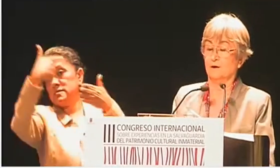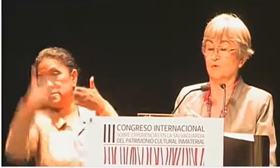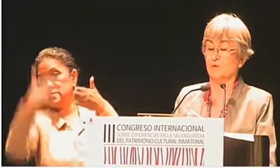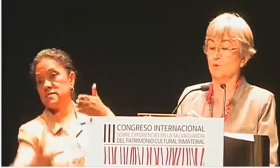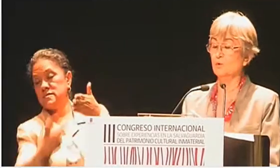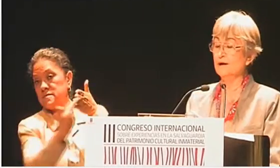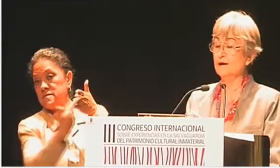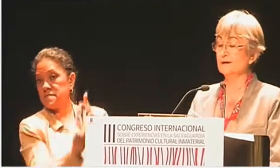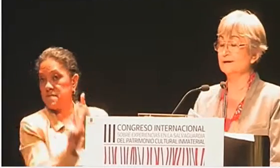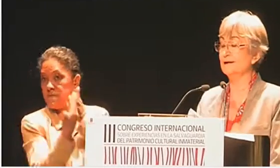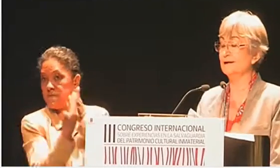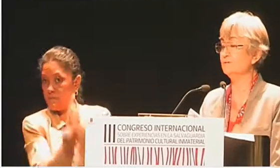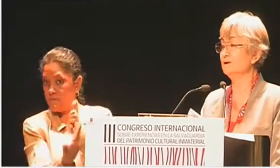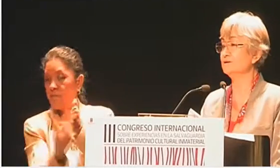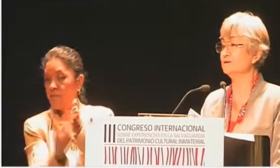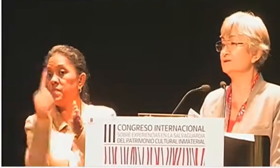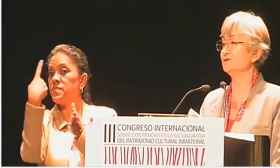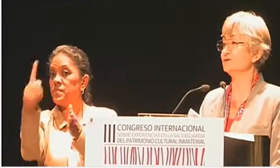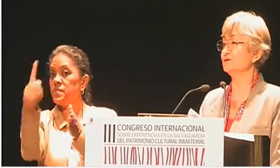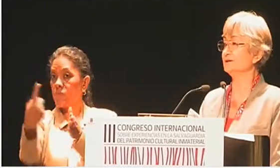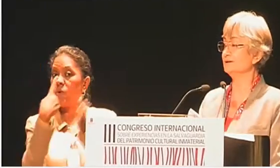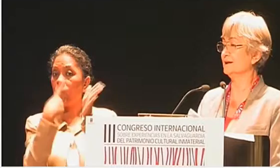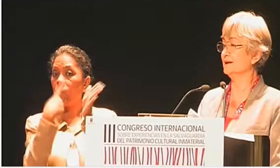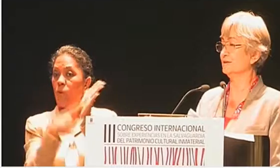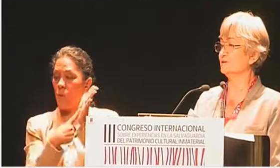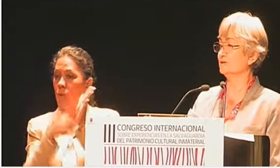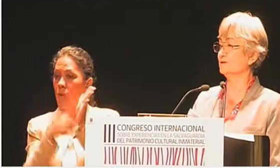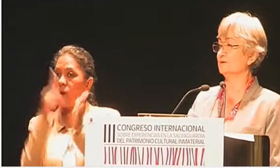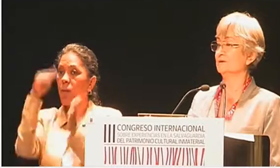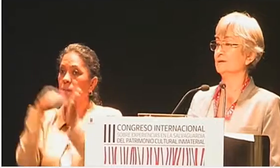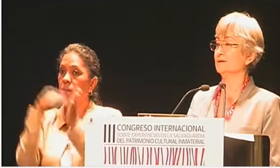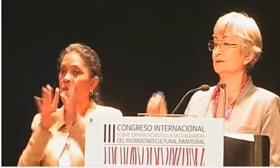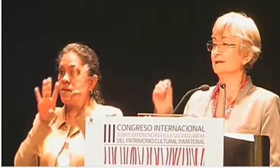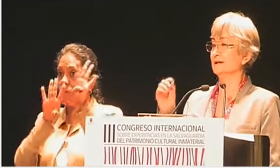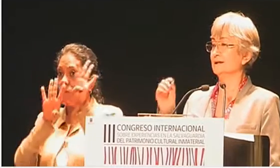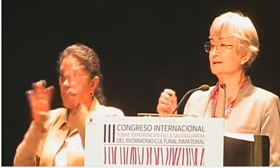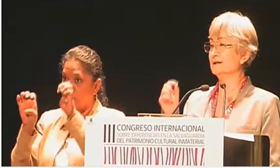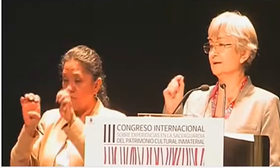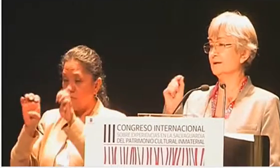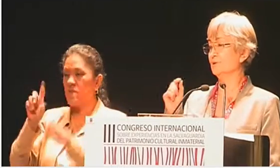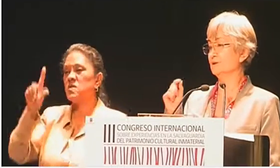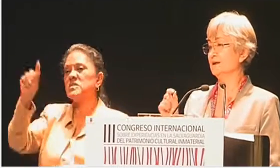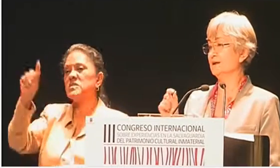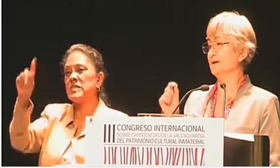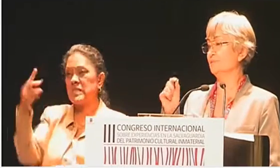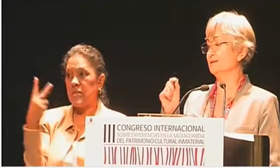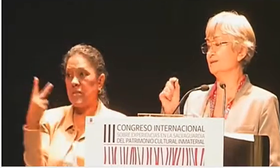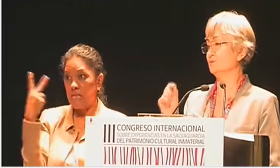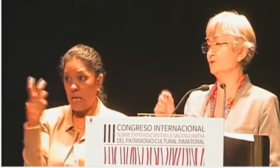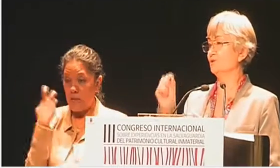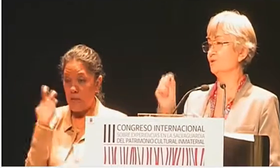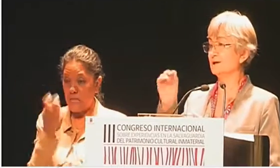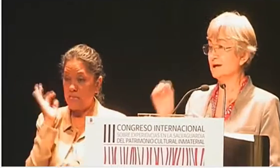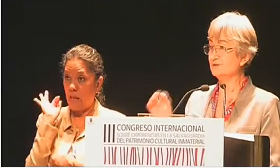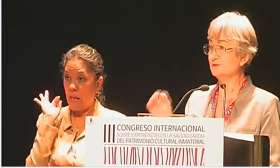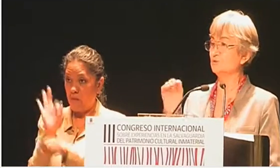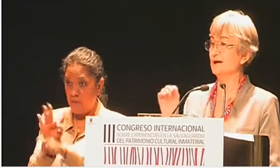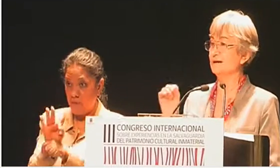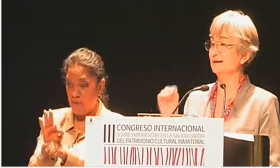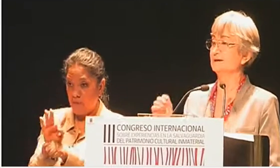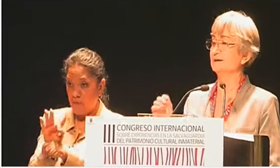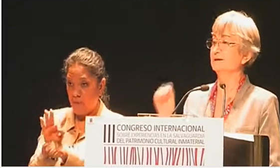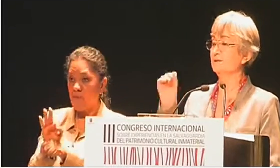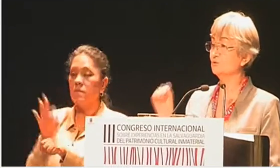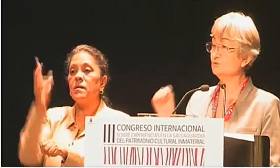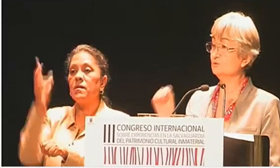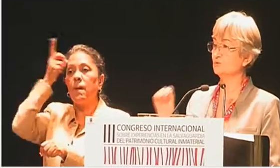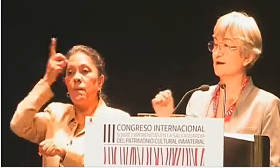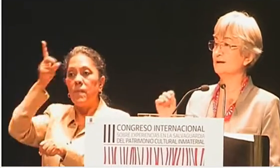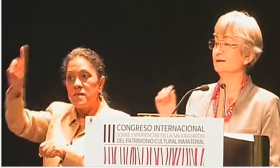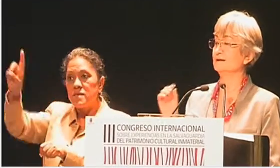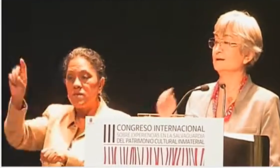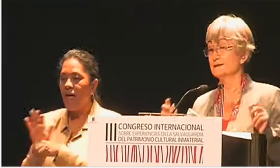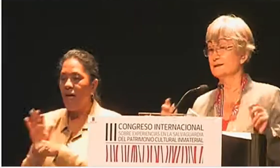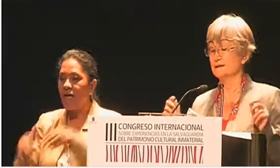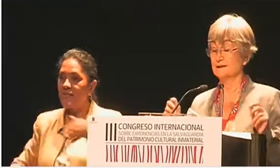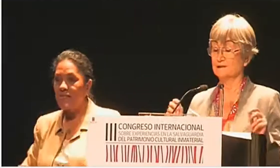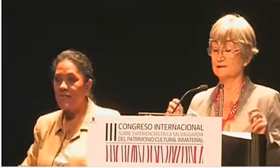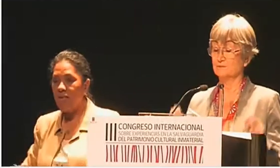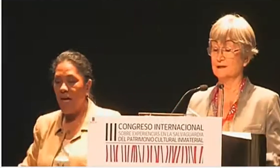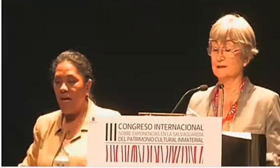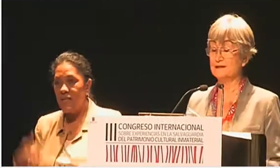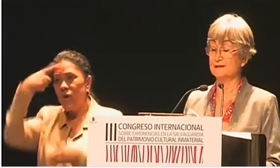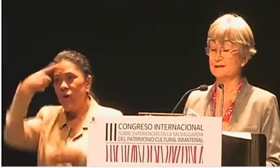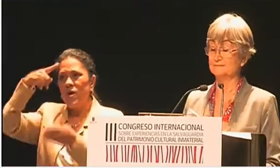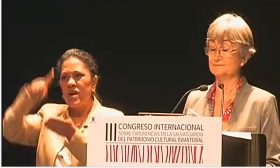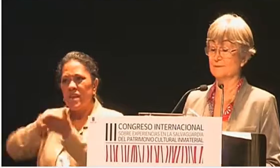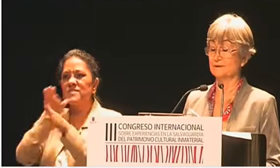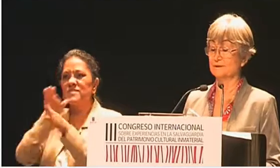Una, la de 1972, es la que protege el patrimonio natural y cultural, la